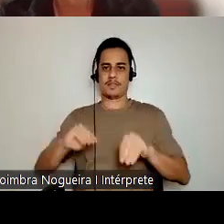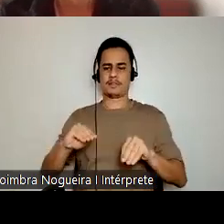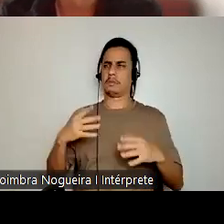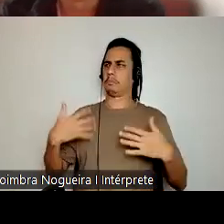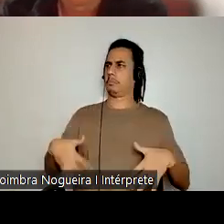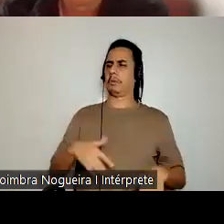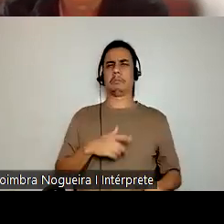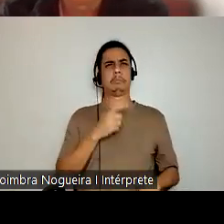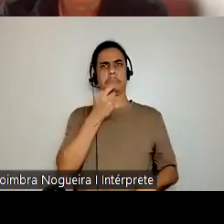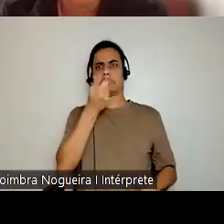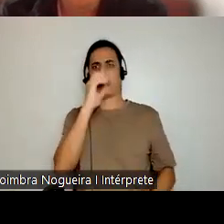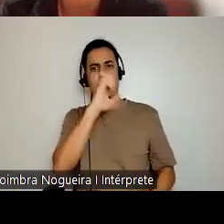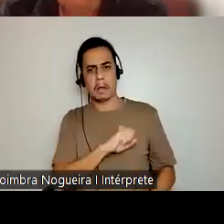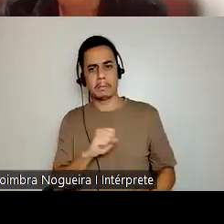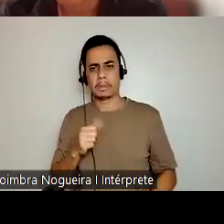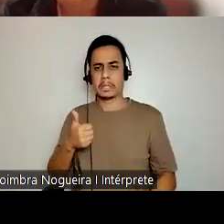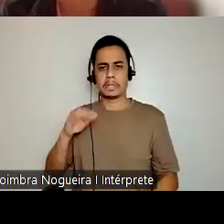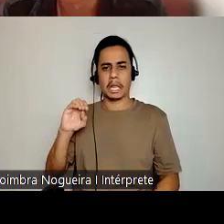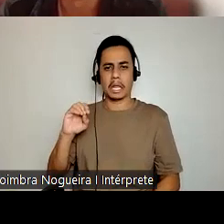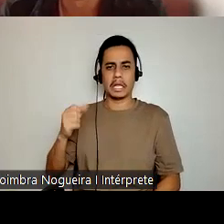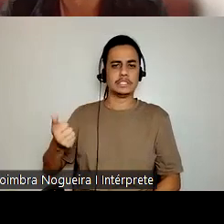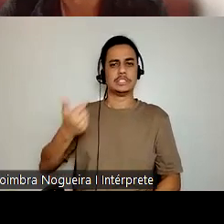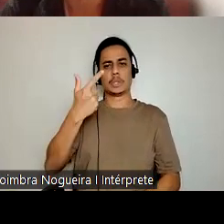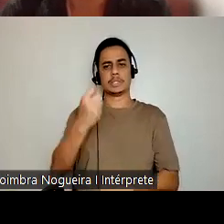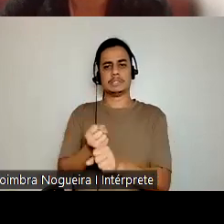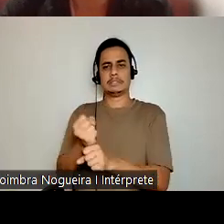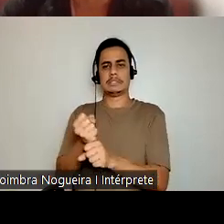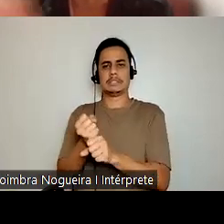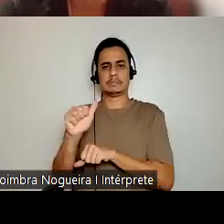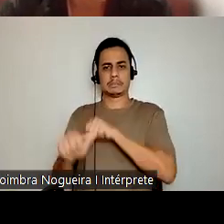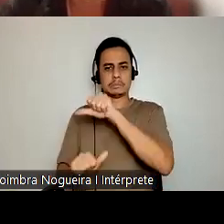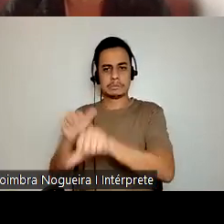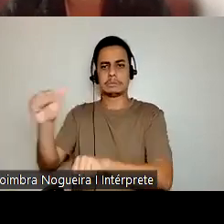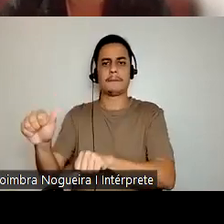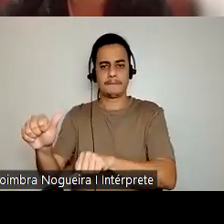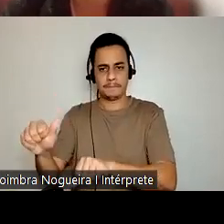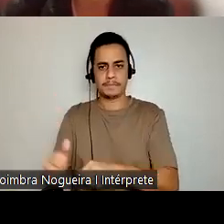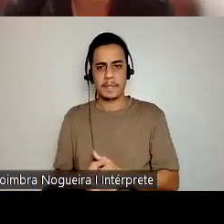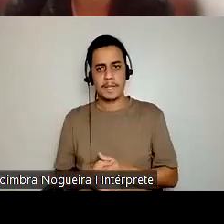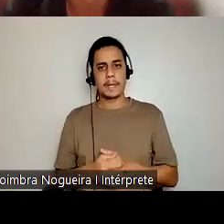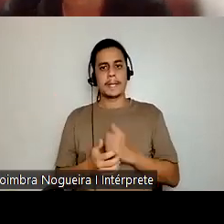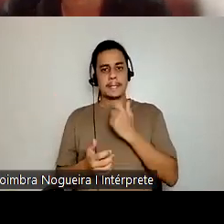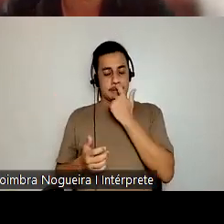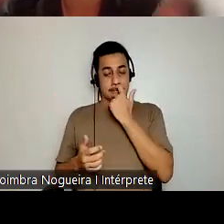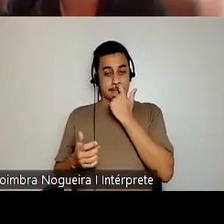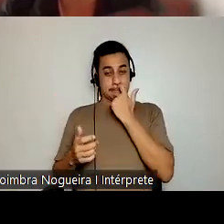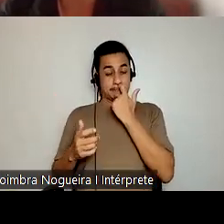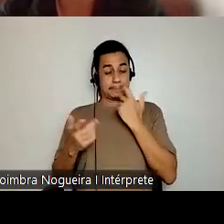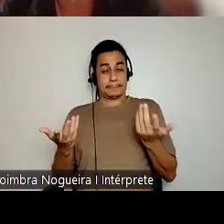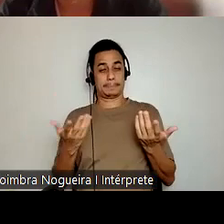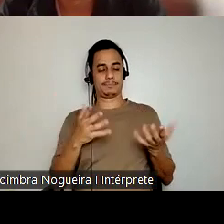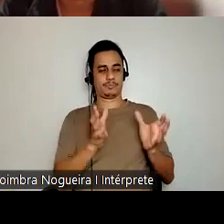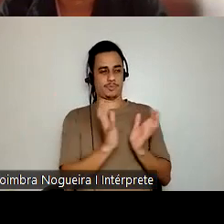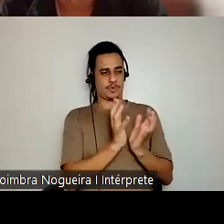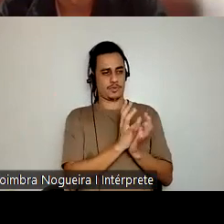anos, tem uma mudança muito rápida de indesejáveis para desejáveis, de perigosos para